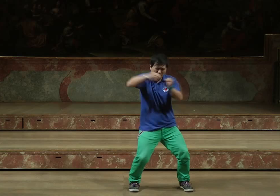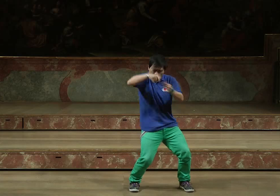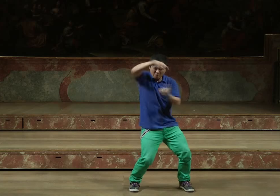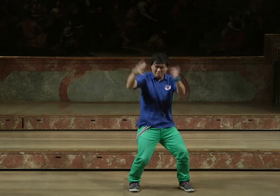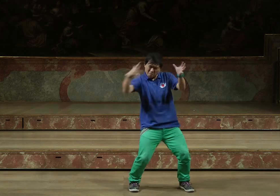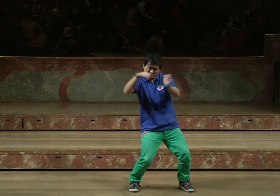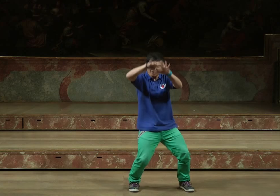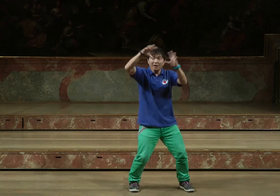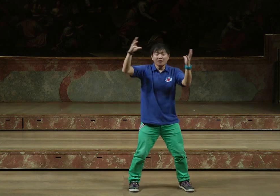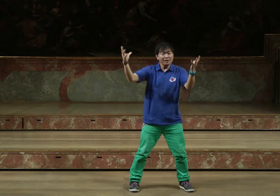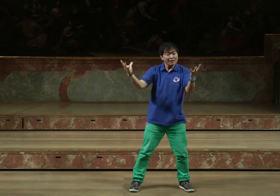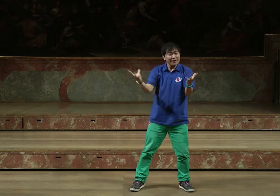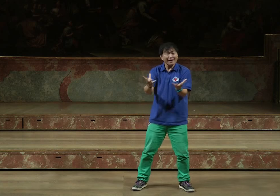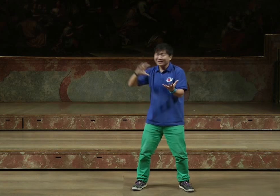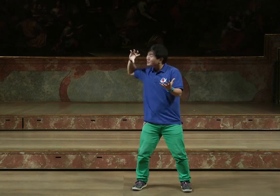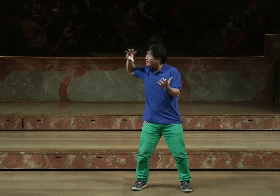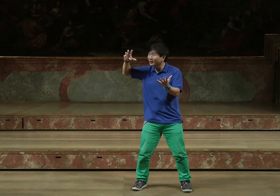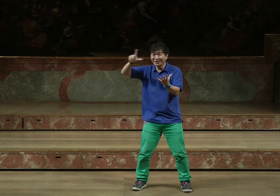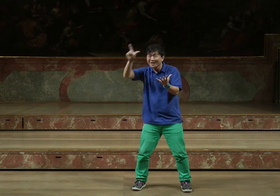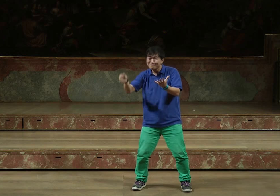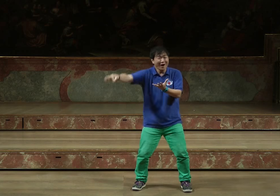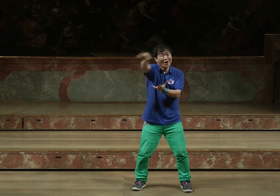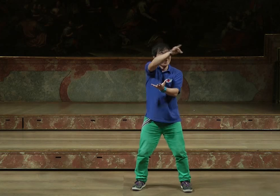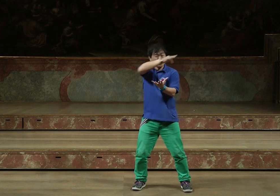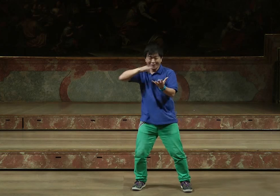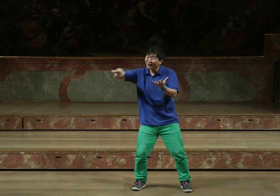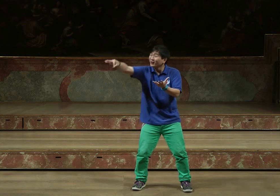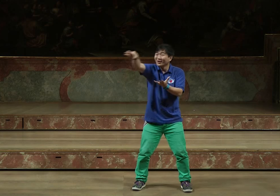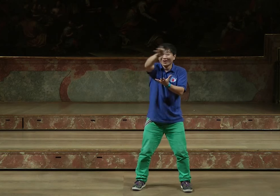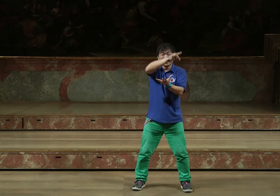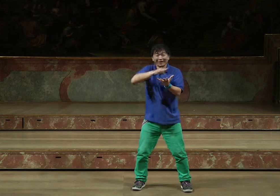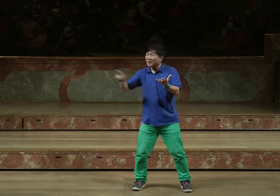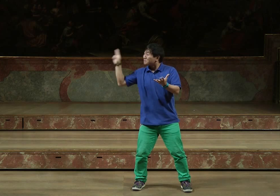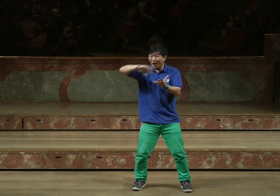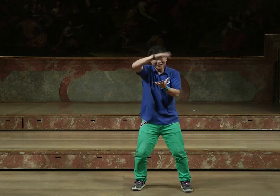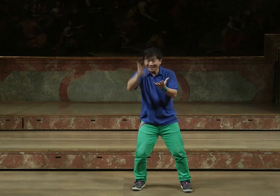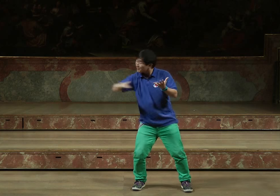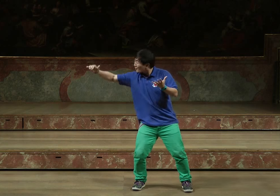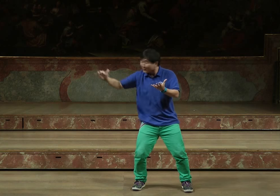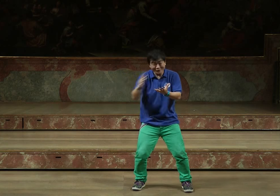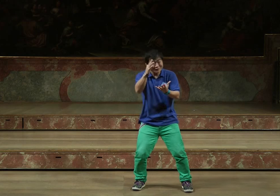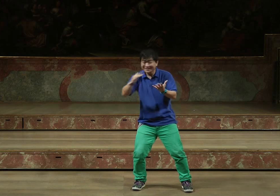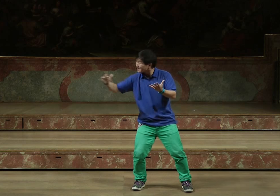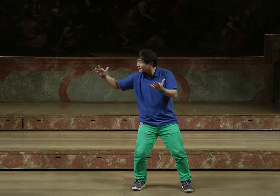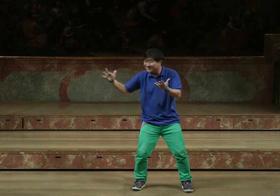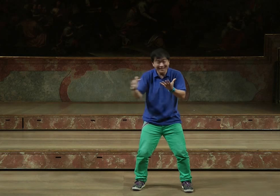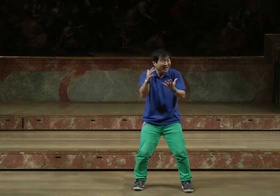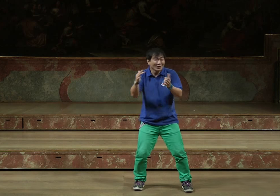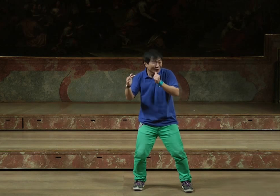ein Adler und wir bereisen die Welt, die Kugel, mit seinen Bergen,